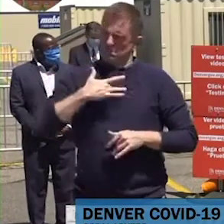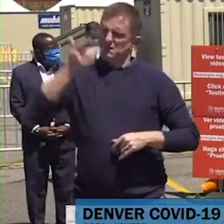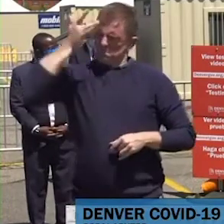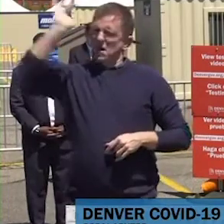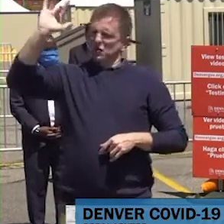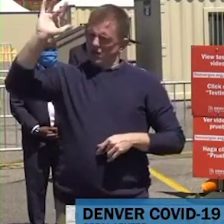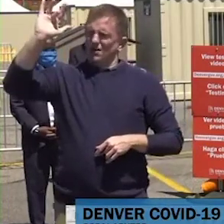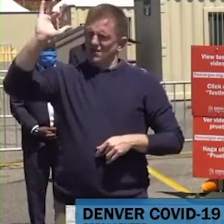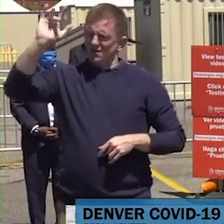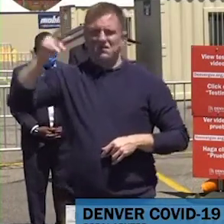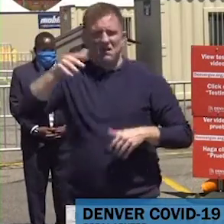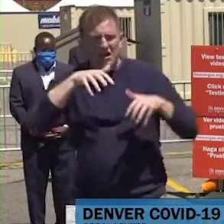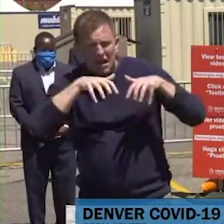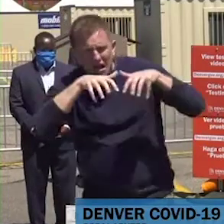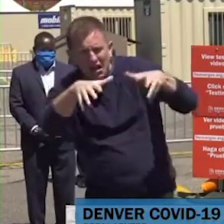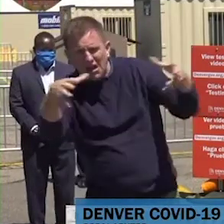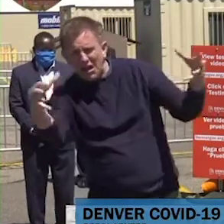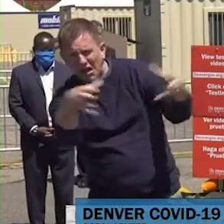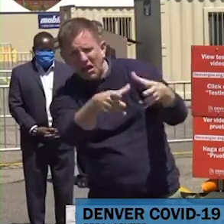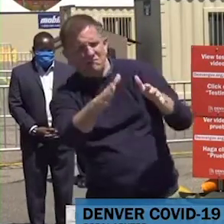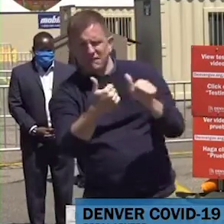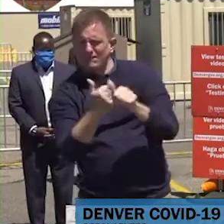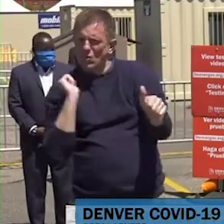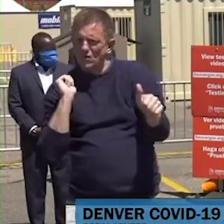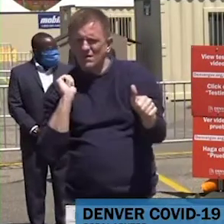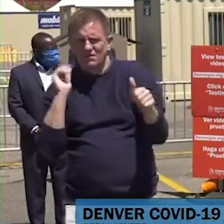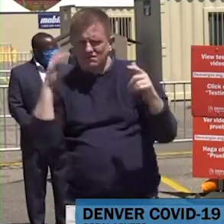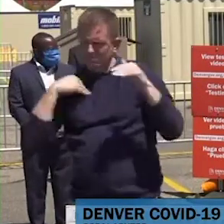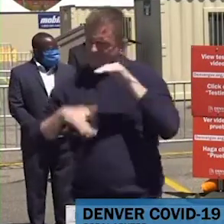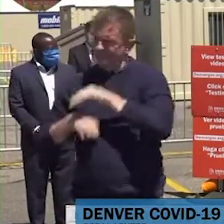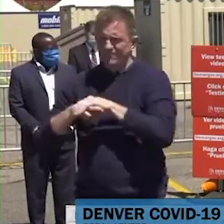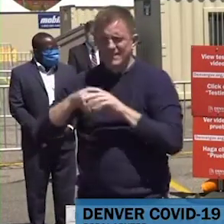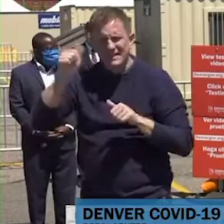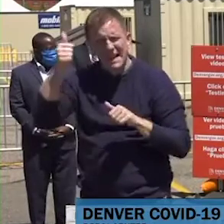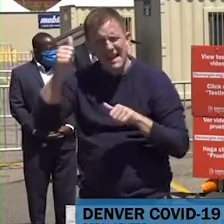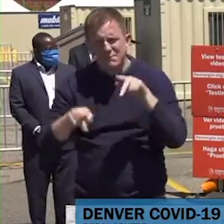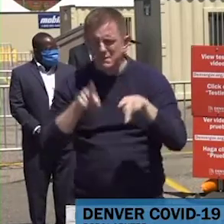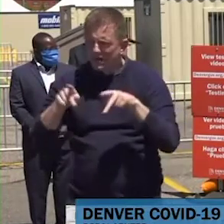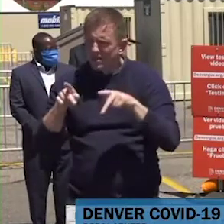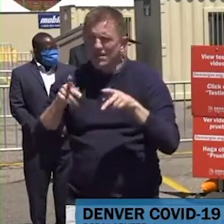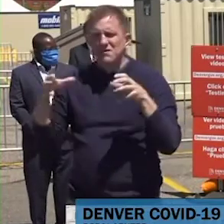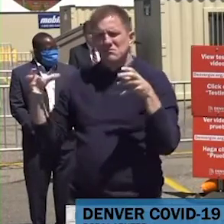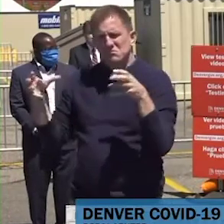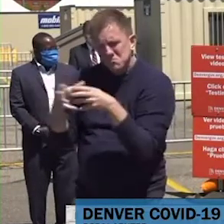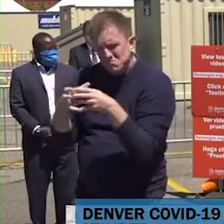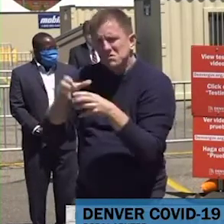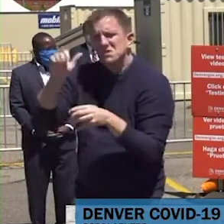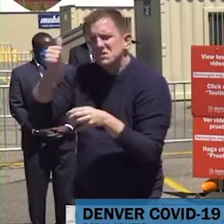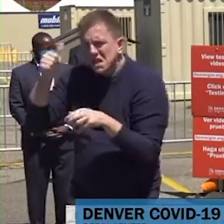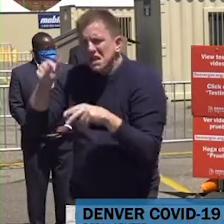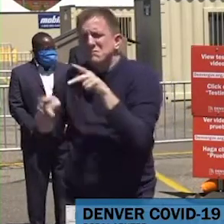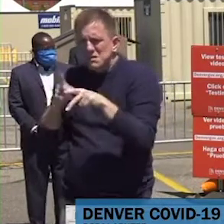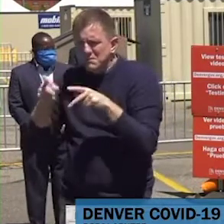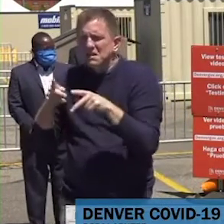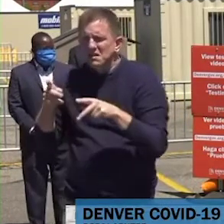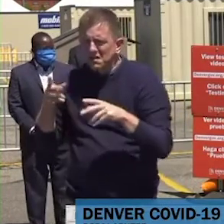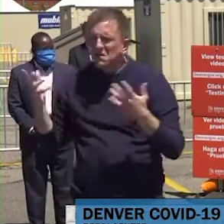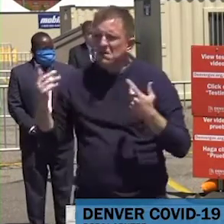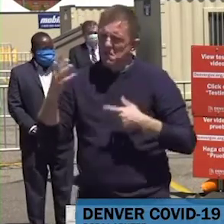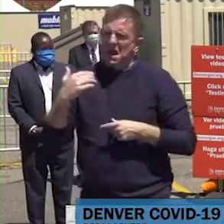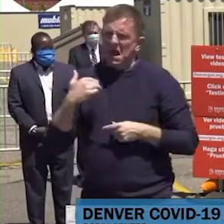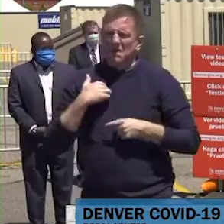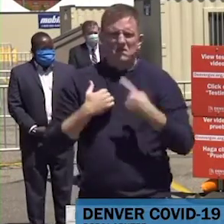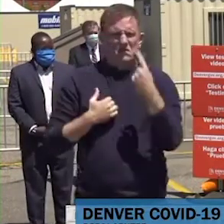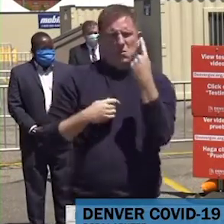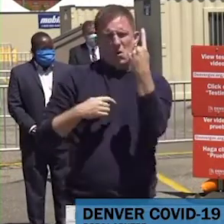de alguien con el coronavirus en vez de una oportunidad de 1 de 3 en un grupo de 200 o 300. Y esa sería